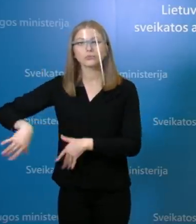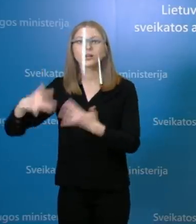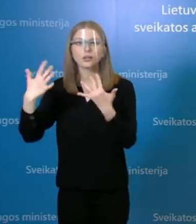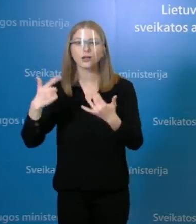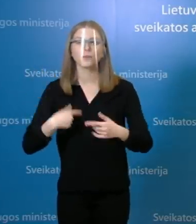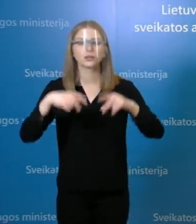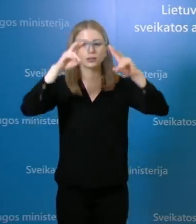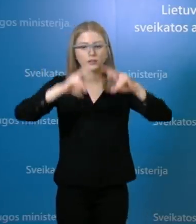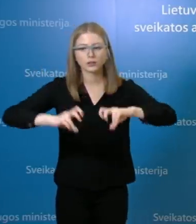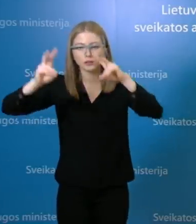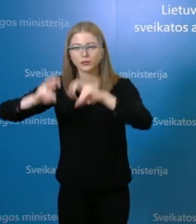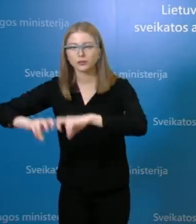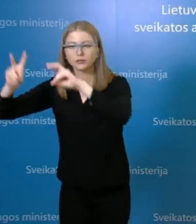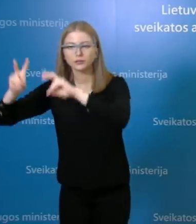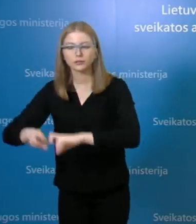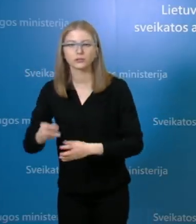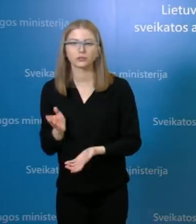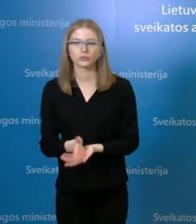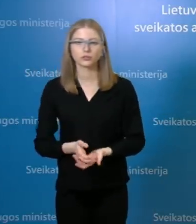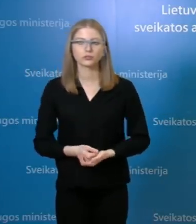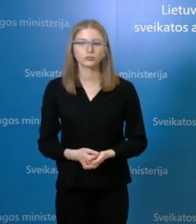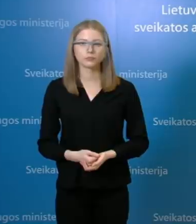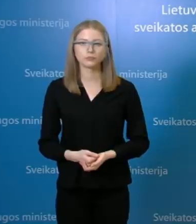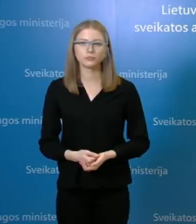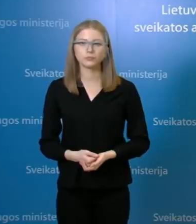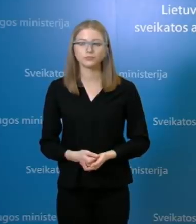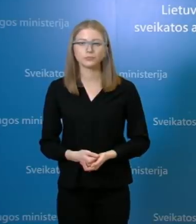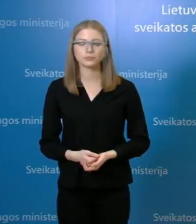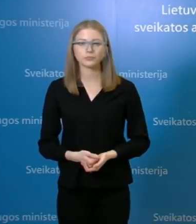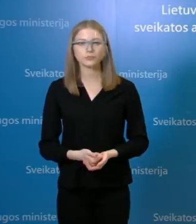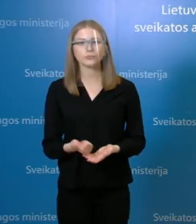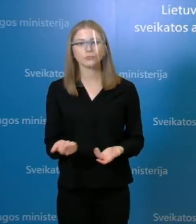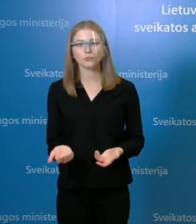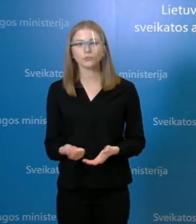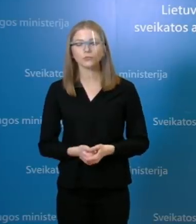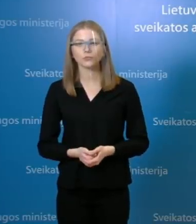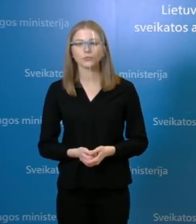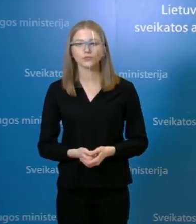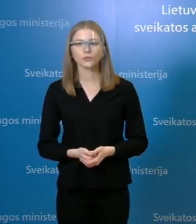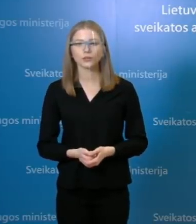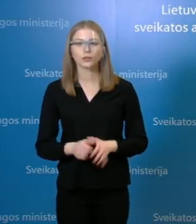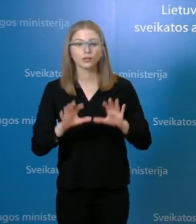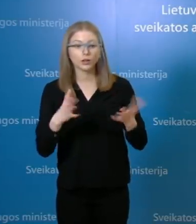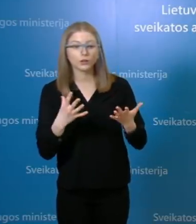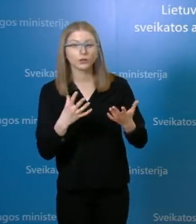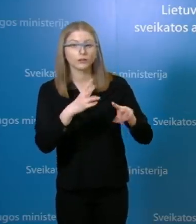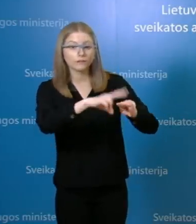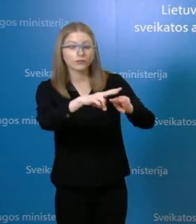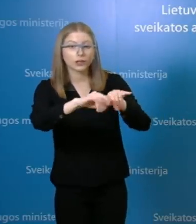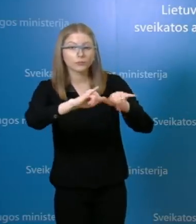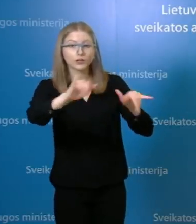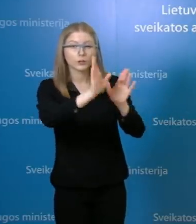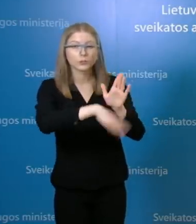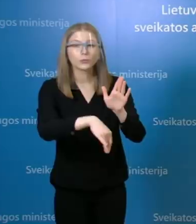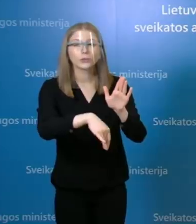gali būti. Tai, sakykime, jeigu mes turėsime atvejus, atmetus atvejus susijusius su židiniais per